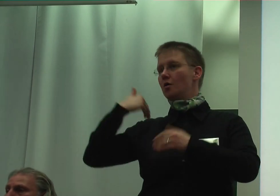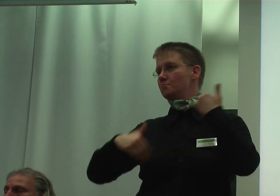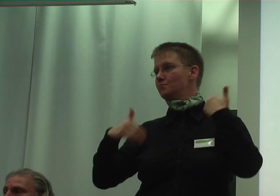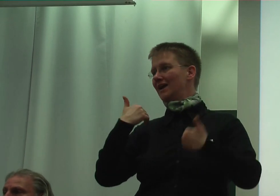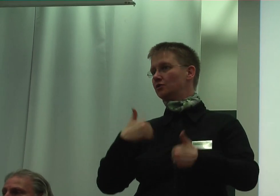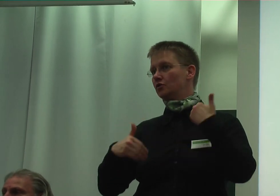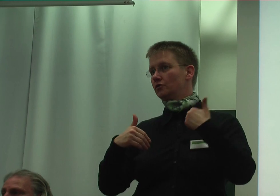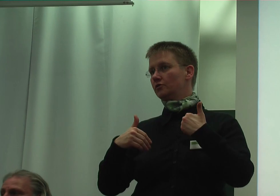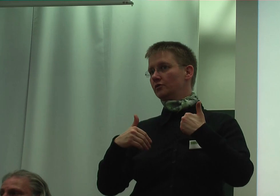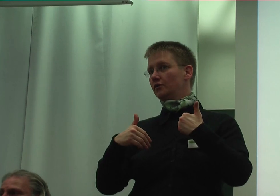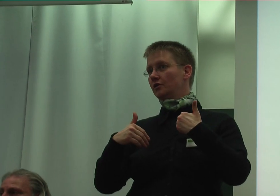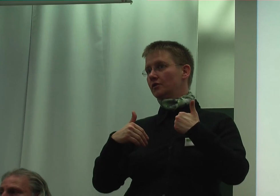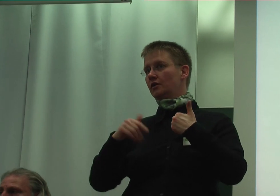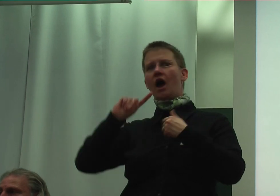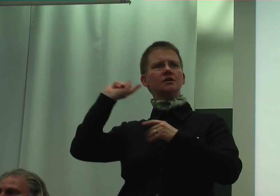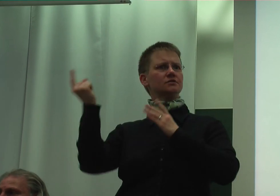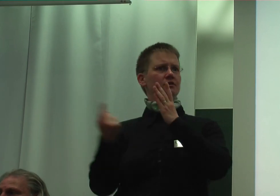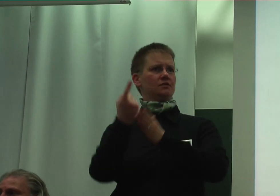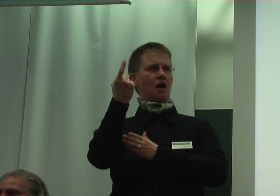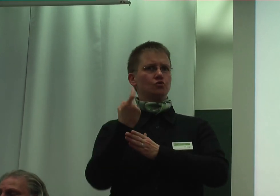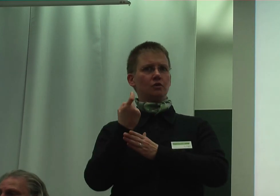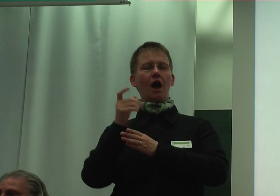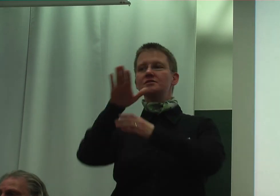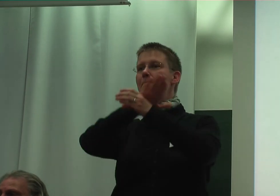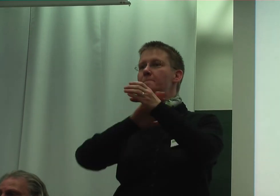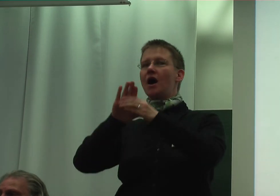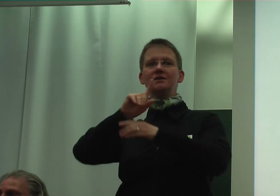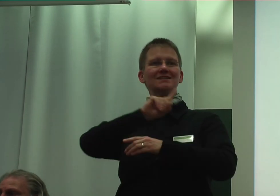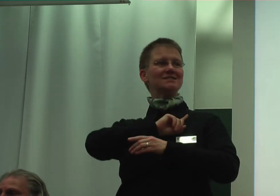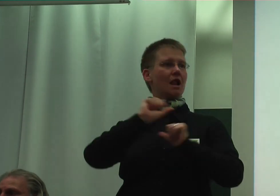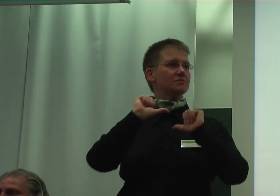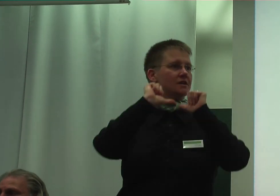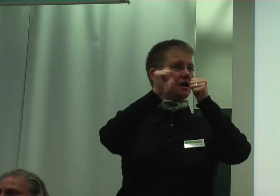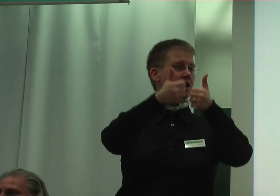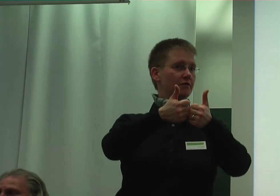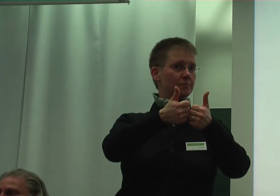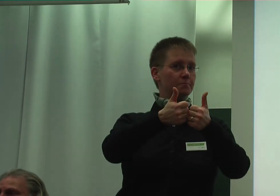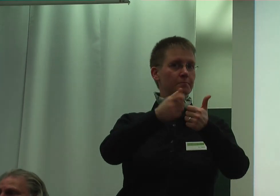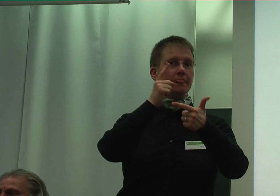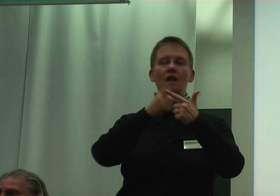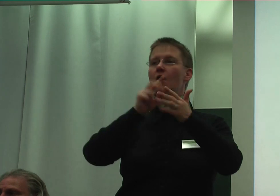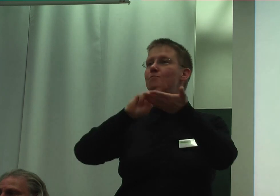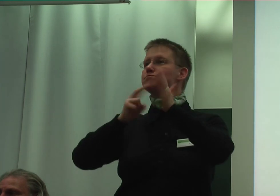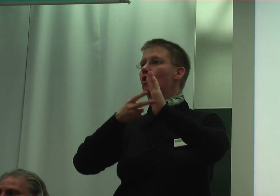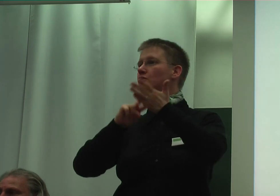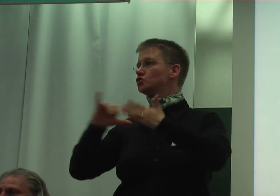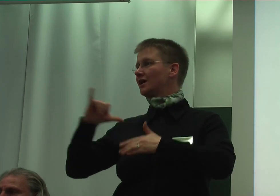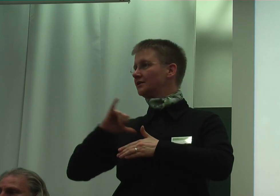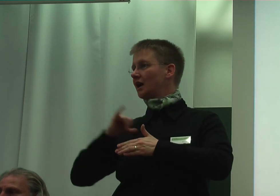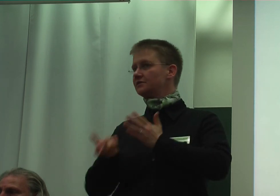kommt im Grunde dadurch zustande, dass im Bereich der Selbsthilfe, so wie der politischen Rentenvermittlung, kein